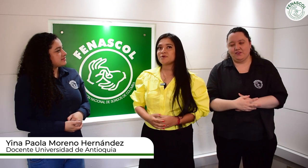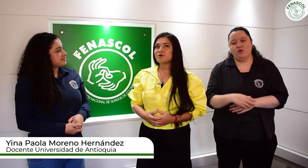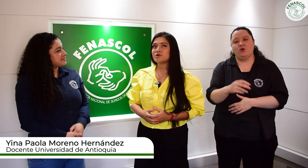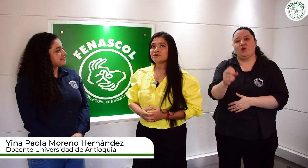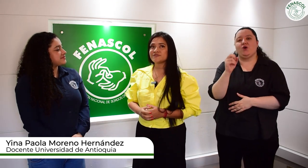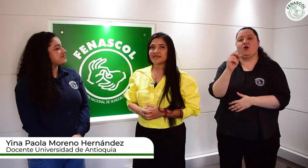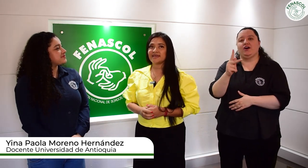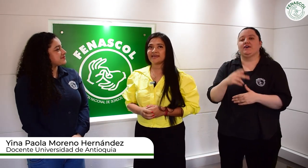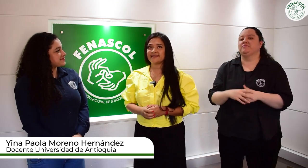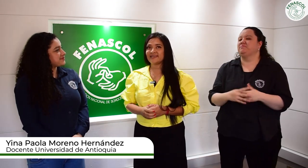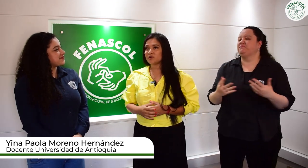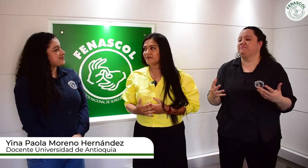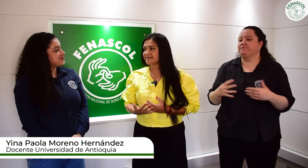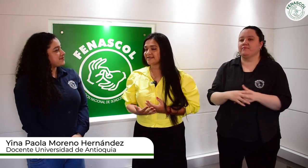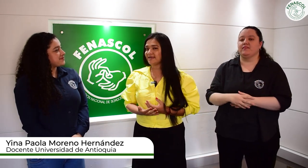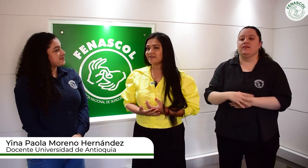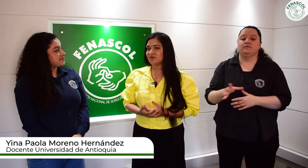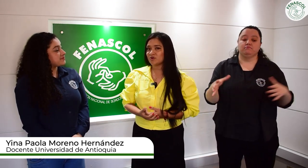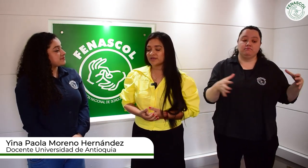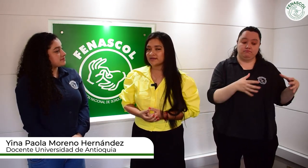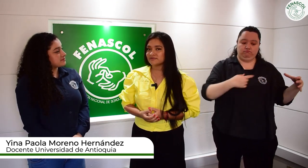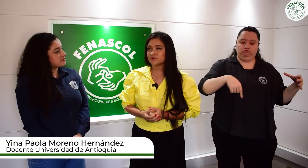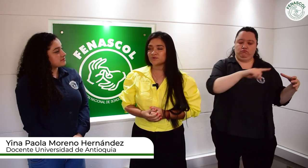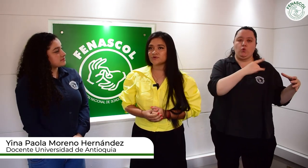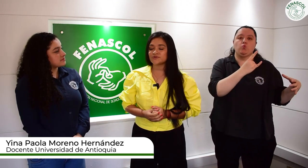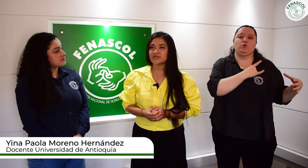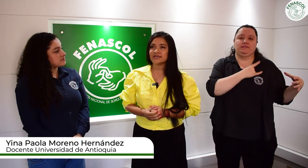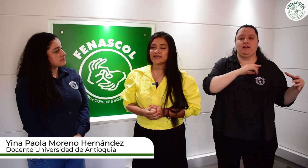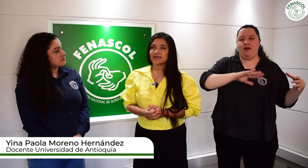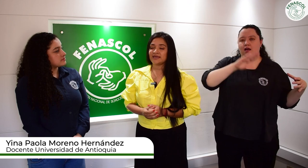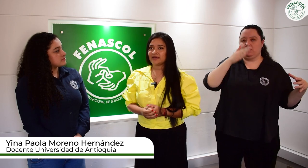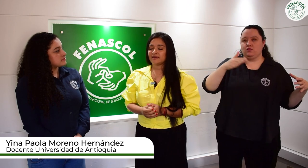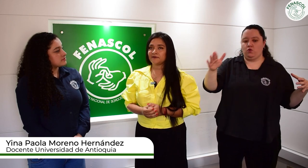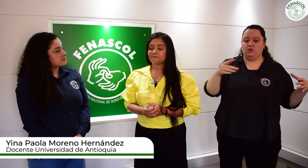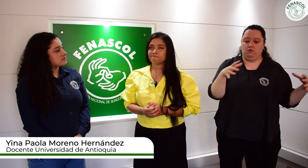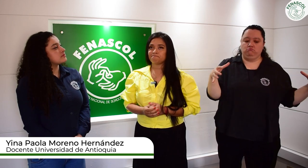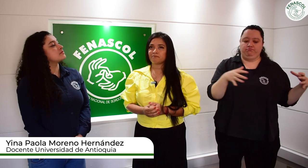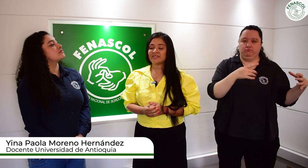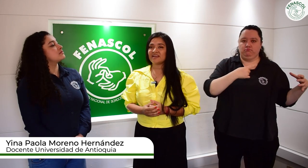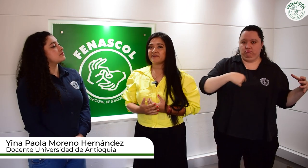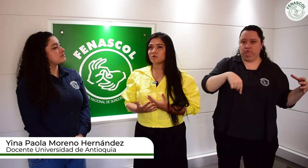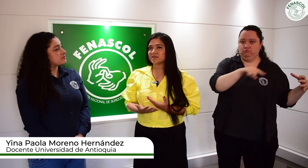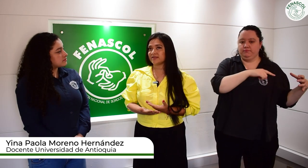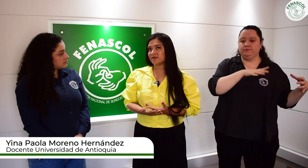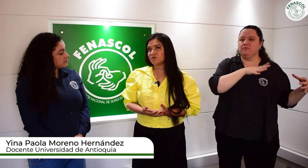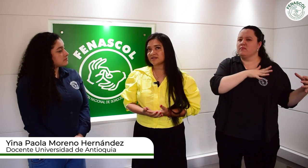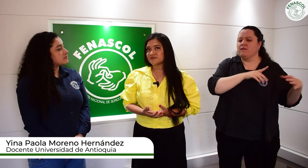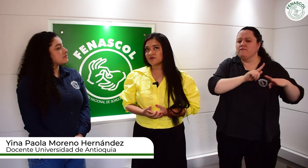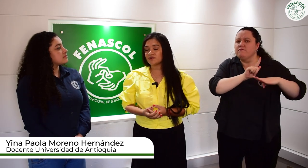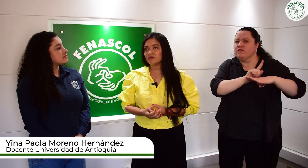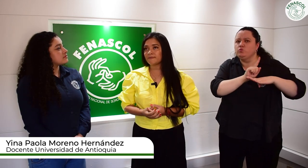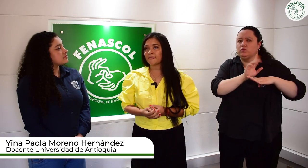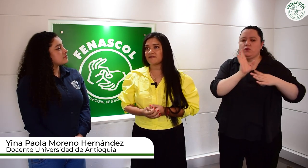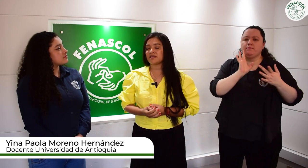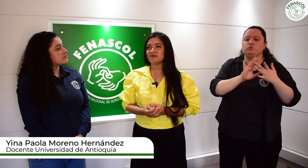venimos de la Universidad de Antioquia, somos de la Facultad de Educación y